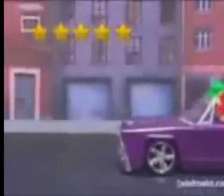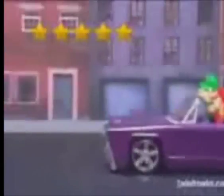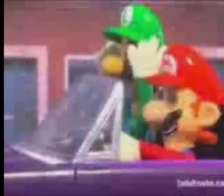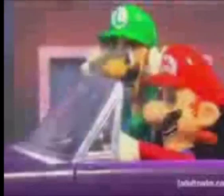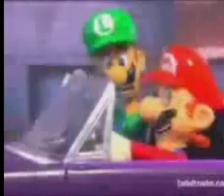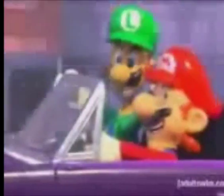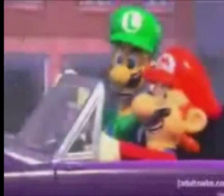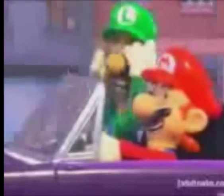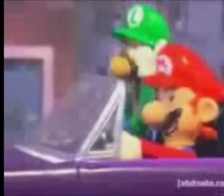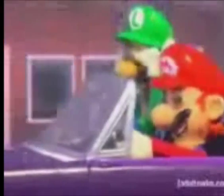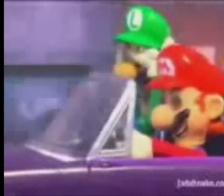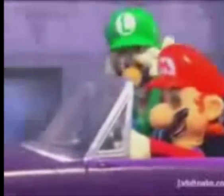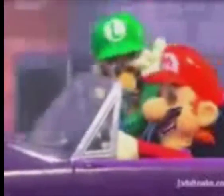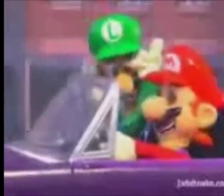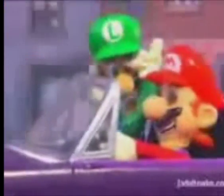i think i should drive